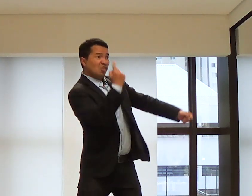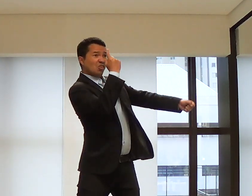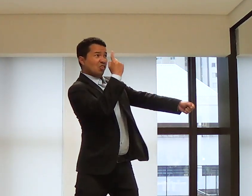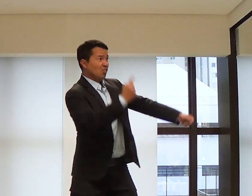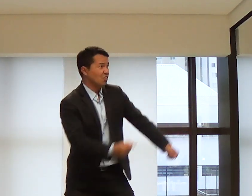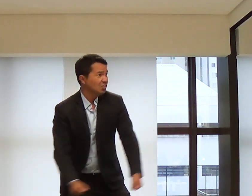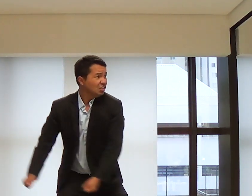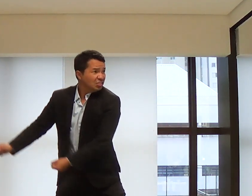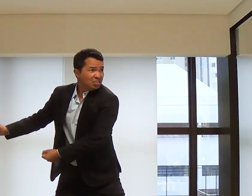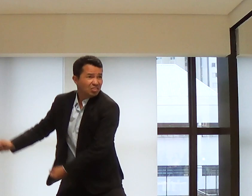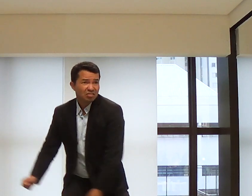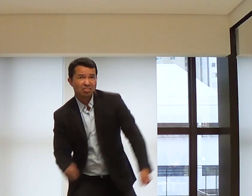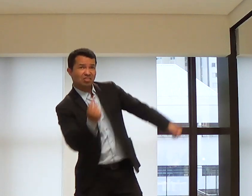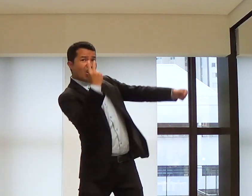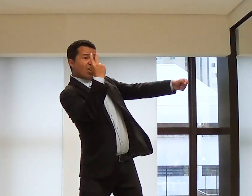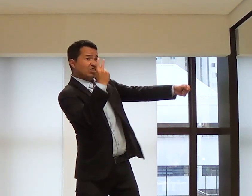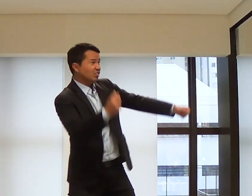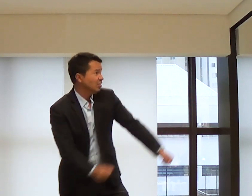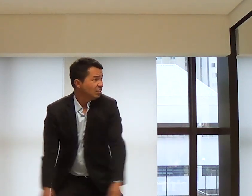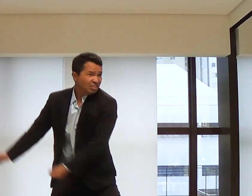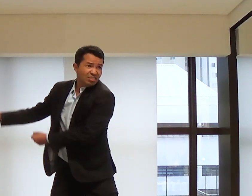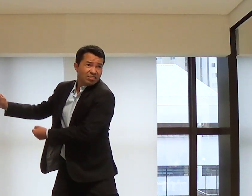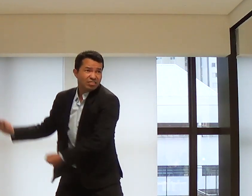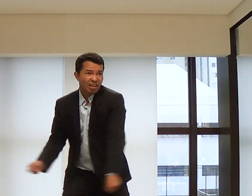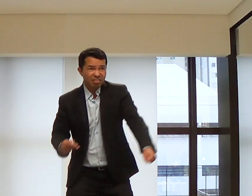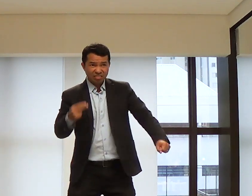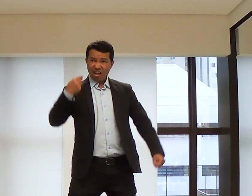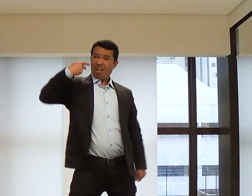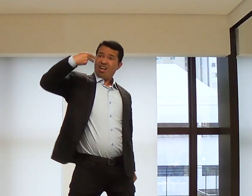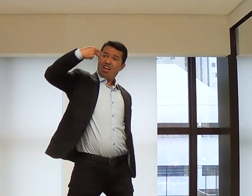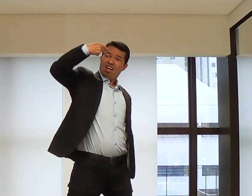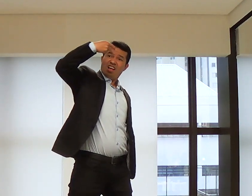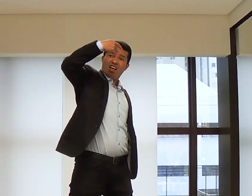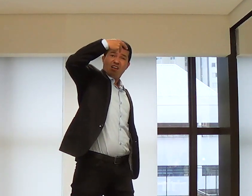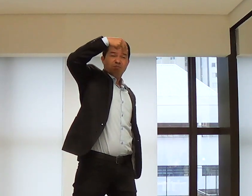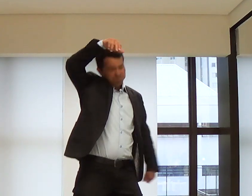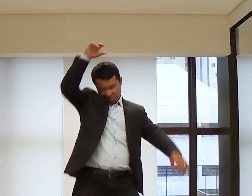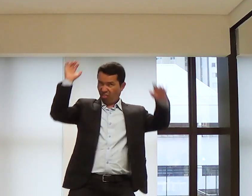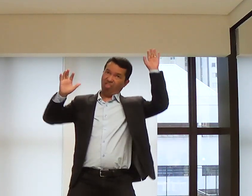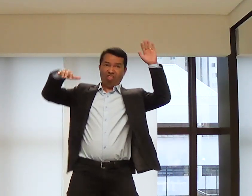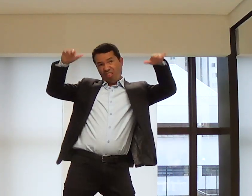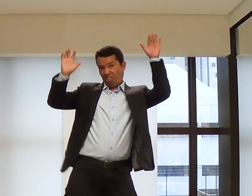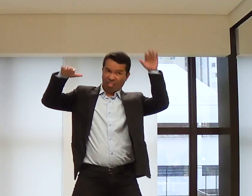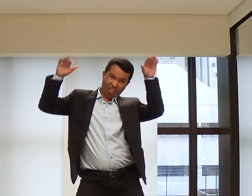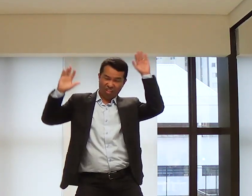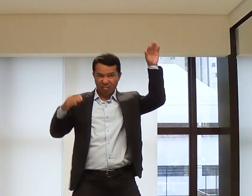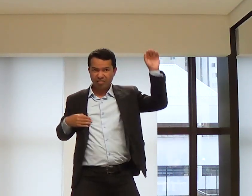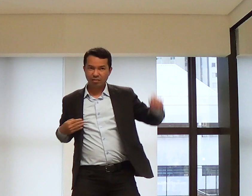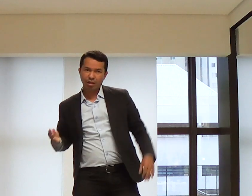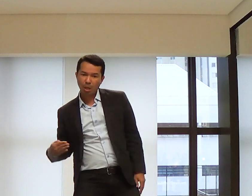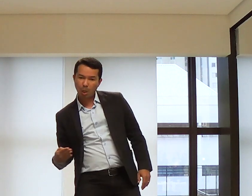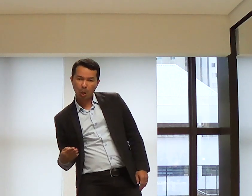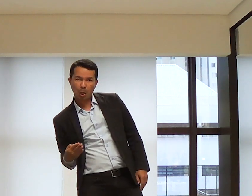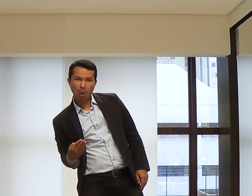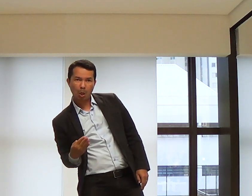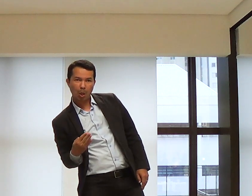e acham que ele faz assim, ó, um, dois, três e jogam Joraz ao mar, sabe?